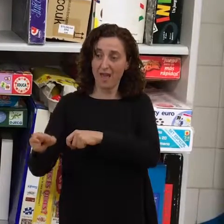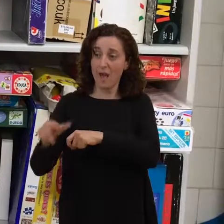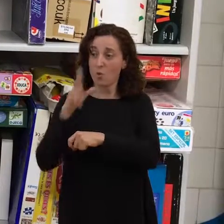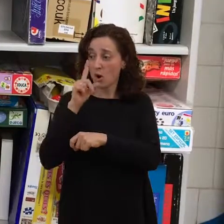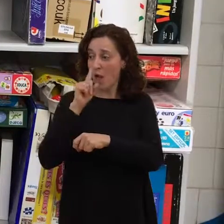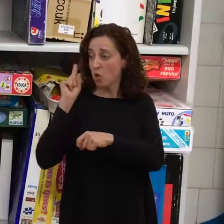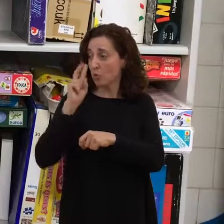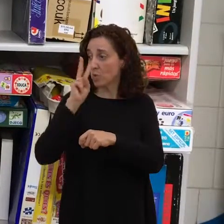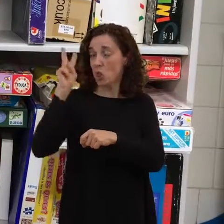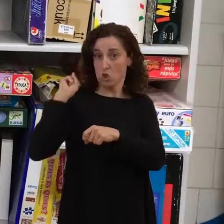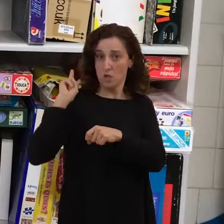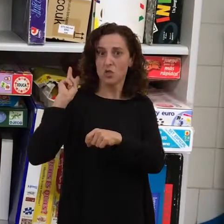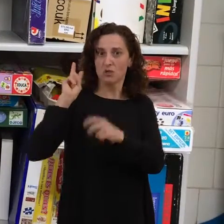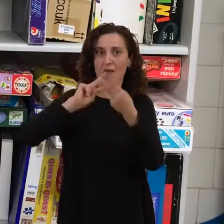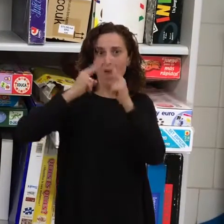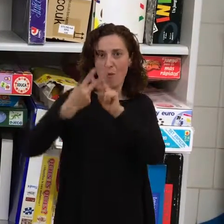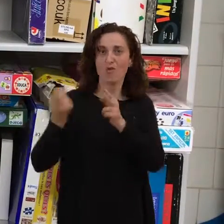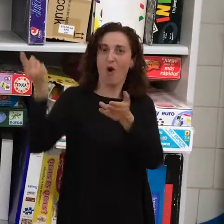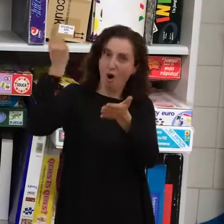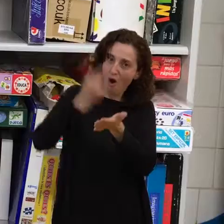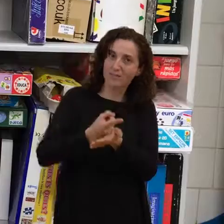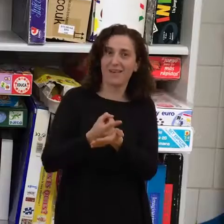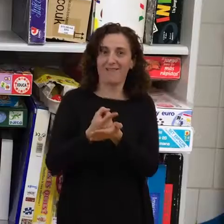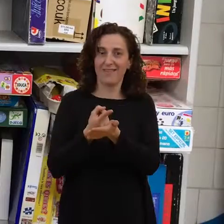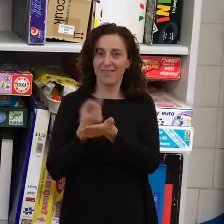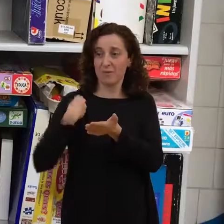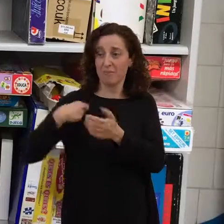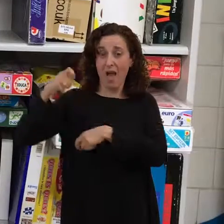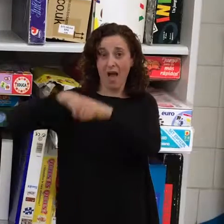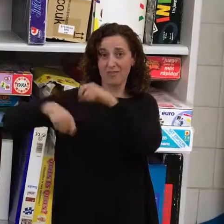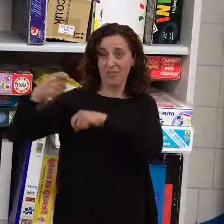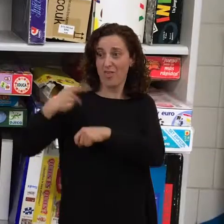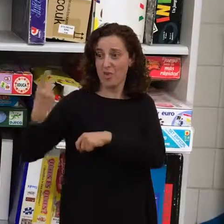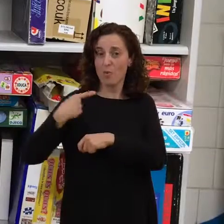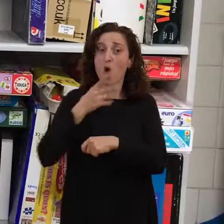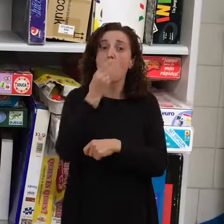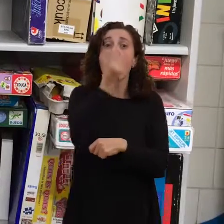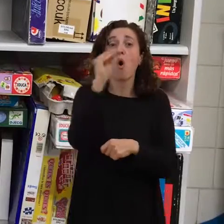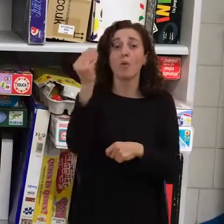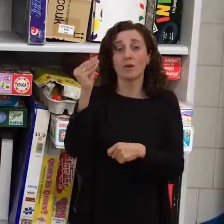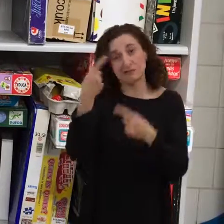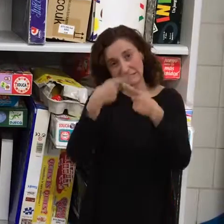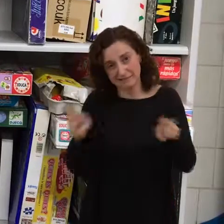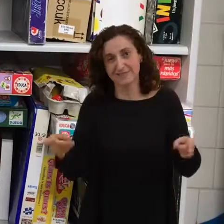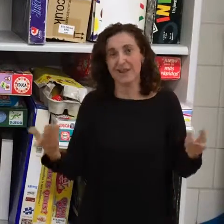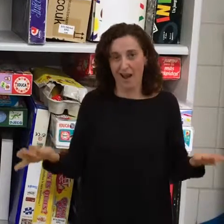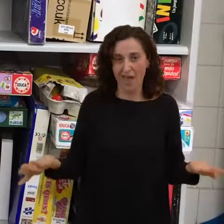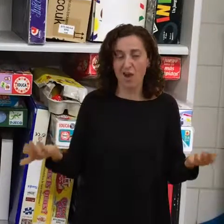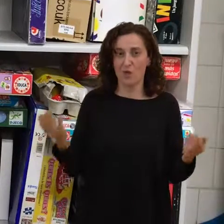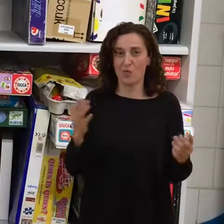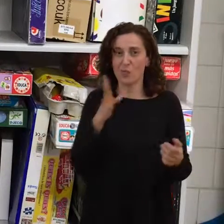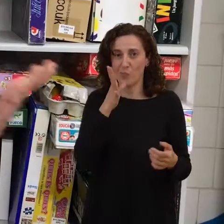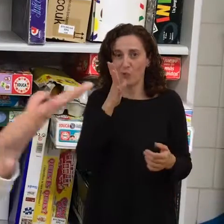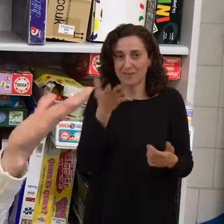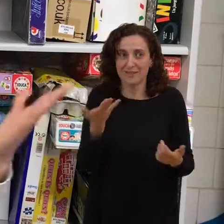como otro tipo de encuentros, también con la misma asociación, pero ya jóvenes son otros, que la